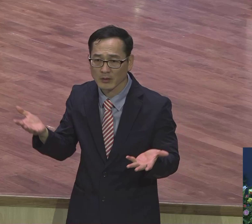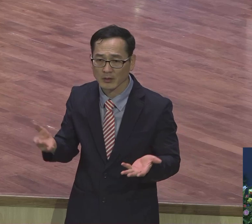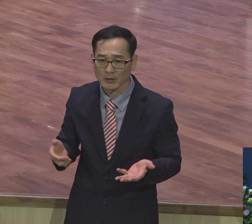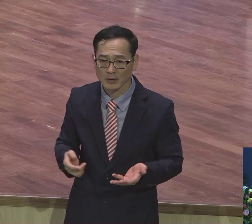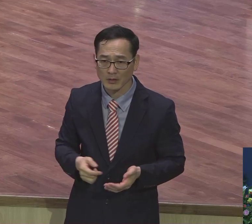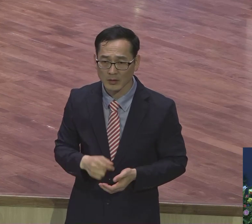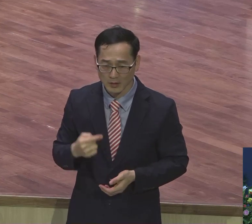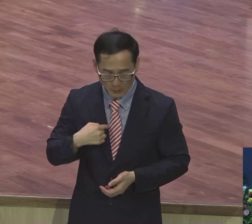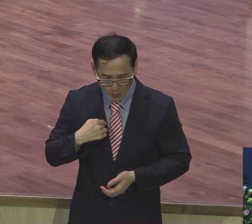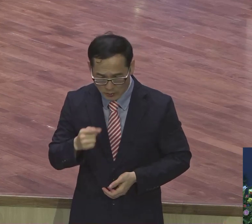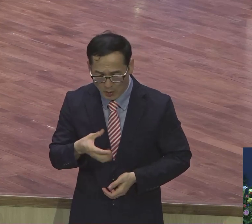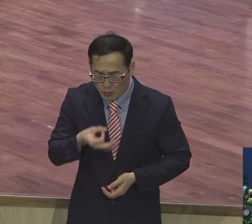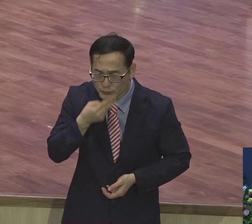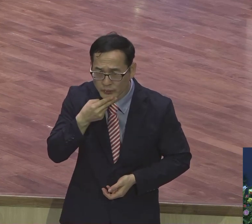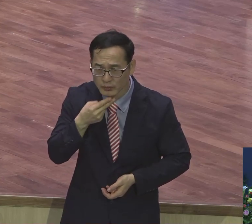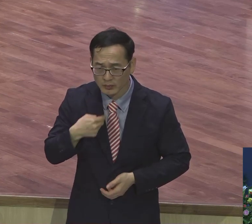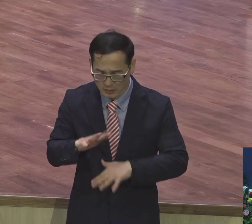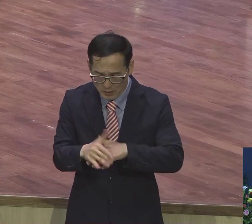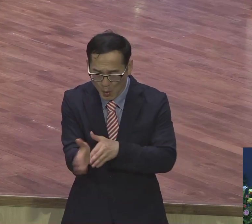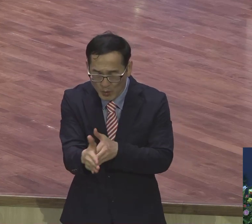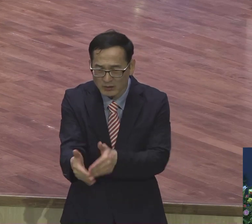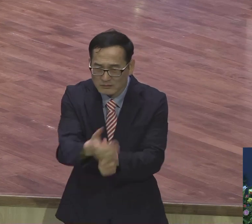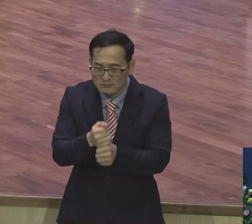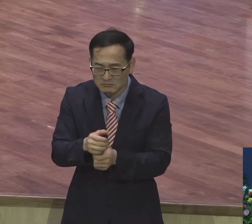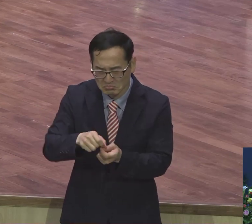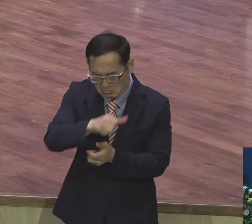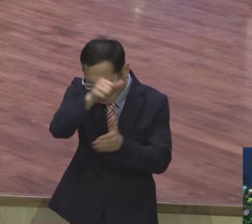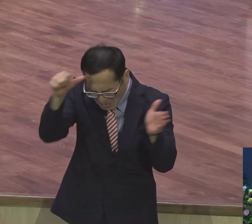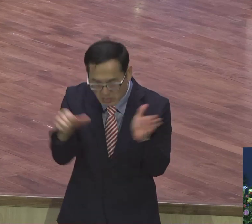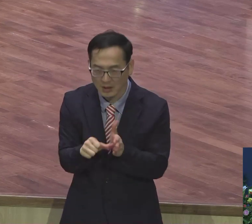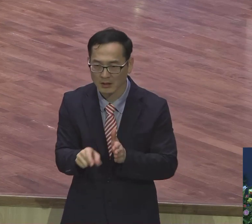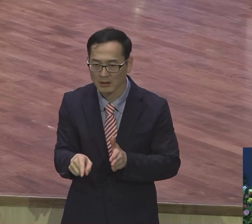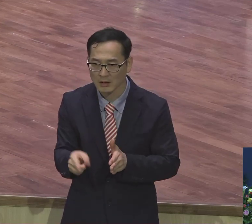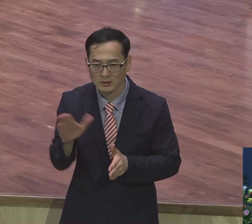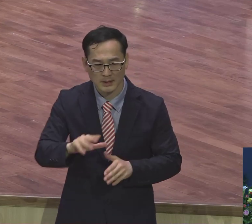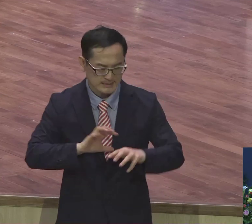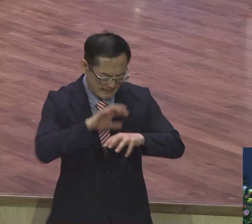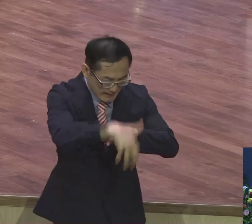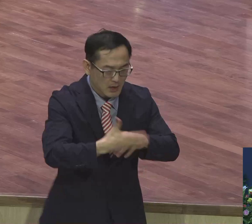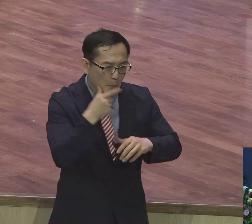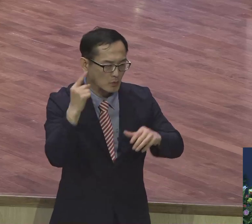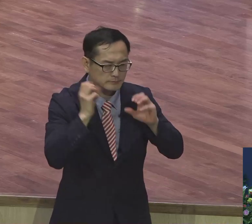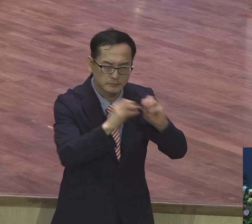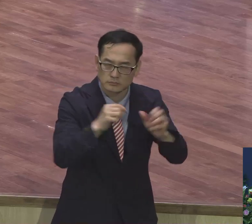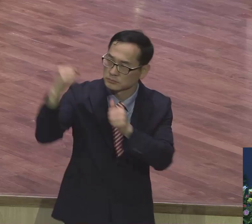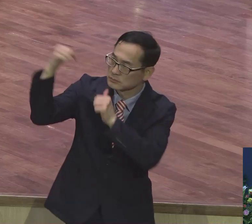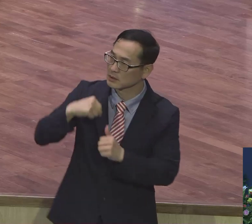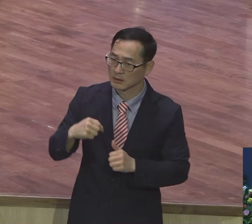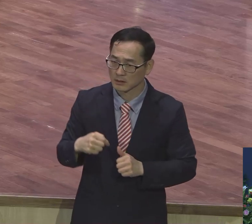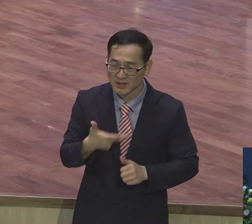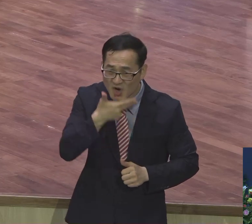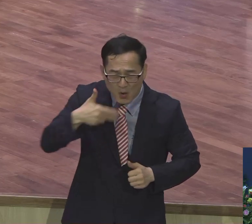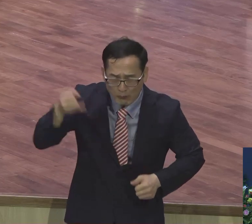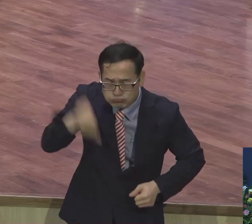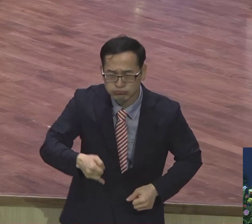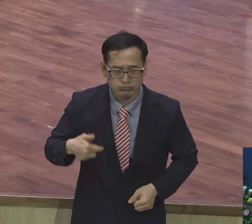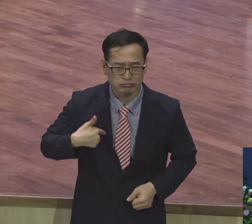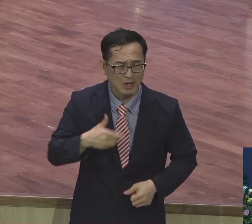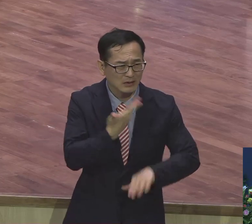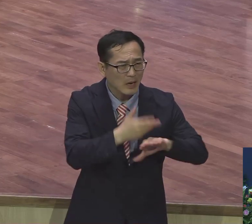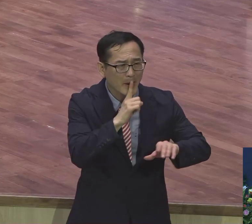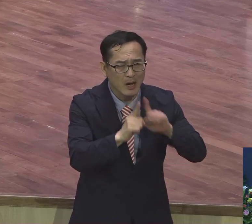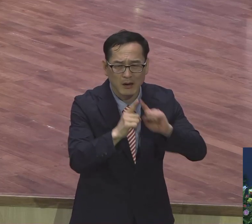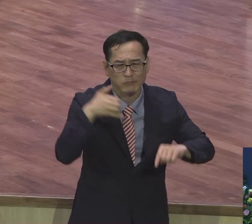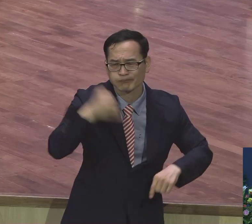뭘 갖춘 게 있어요? 아무것도 없어요. 온 천하에 다니며 영어를 할 줄 압니까? 외국어를 할 줄 압니까? 온